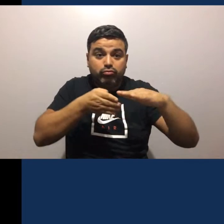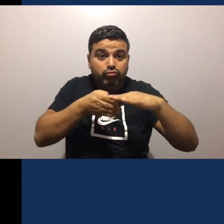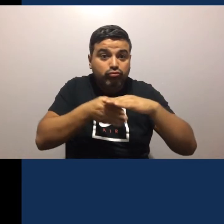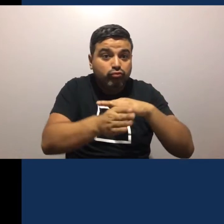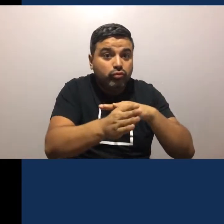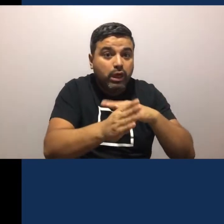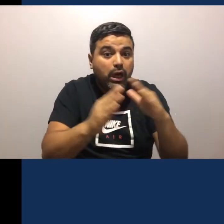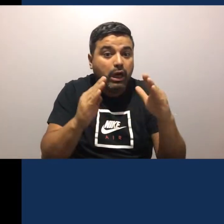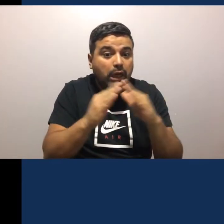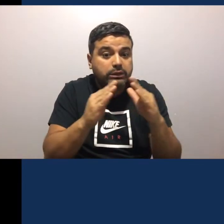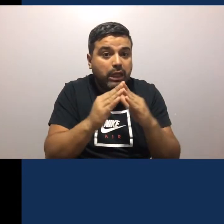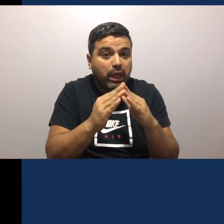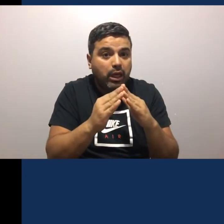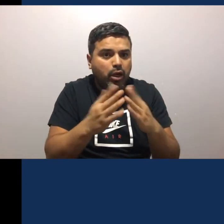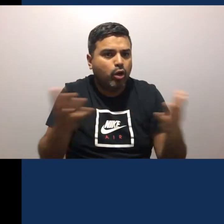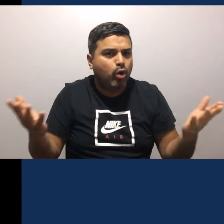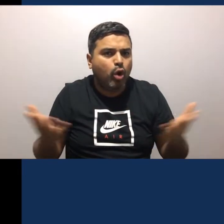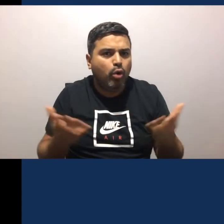Protocolos de entrada A la casa